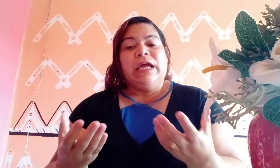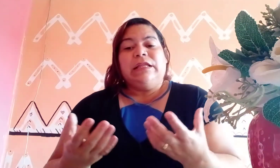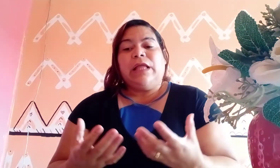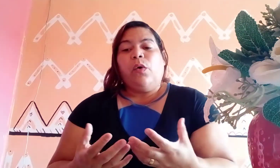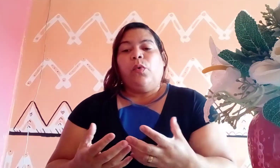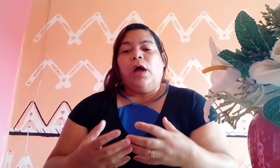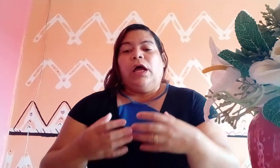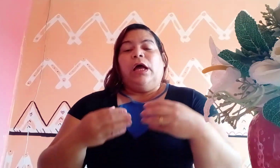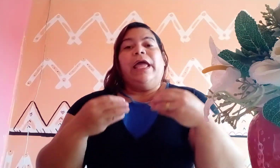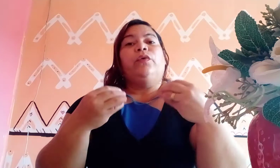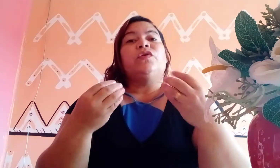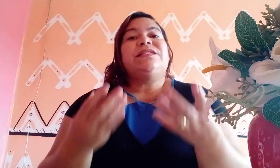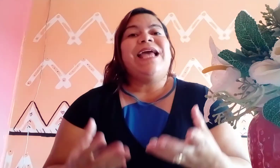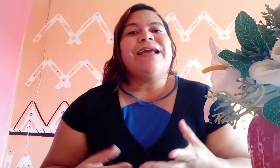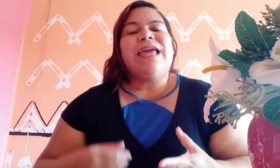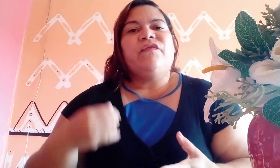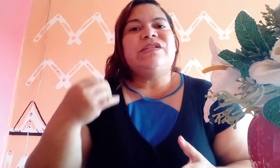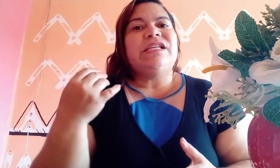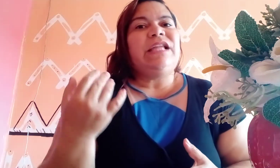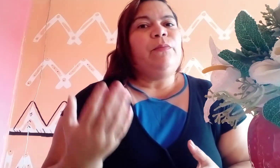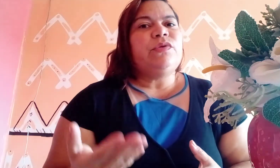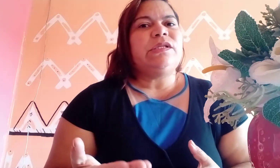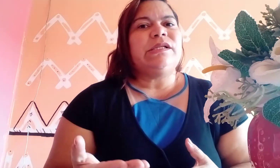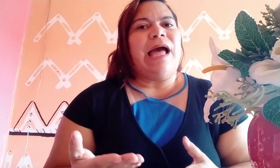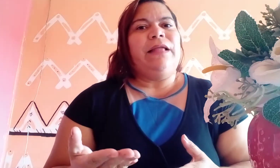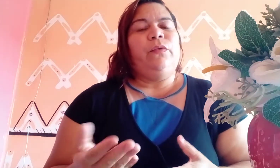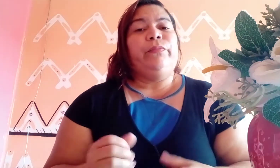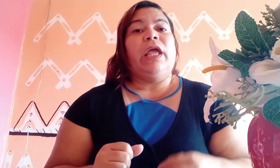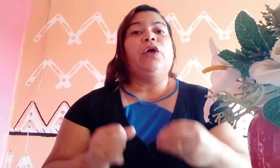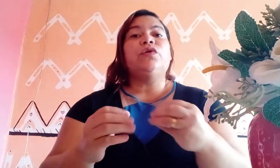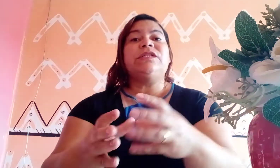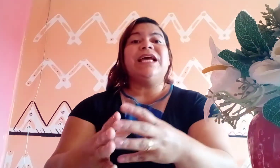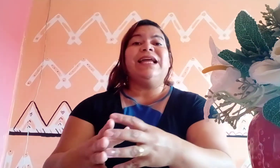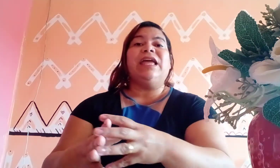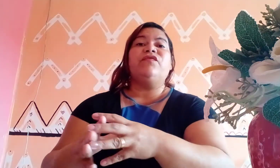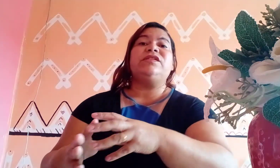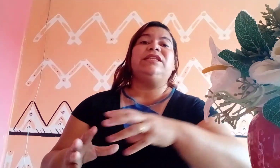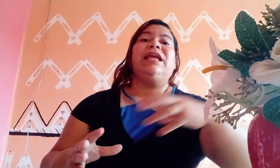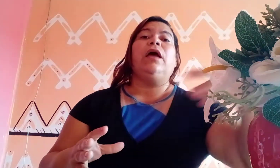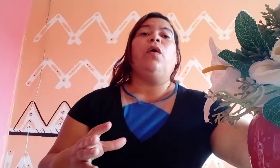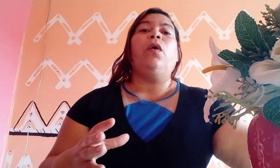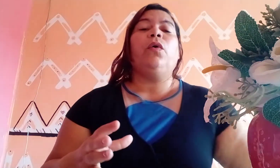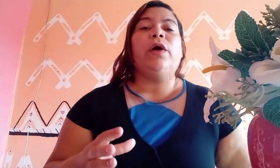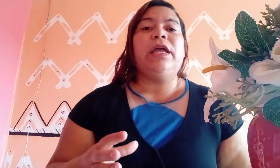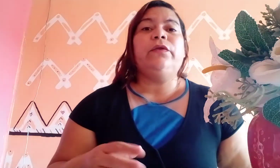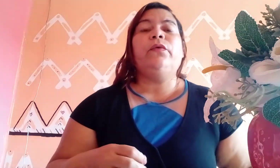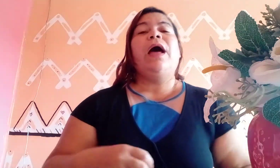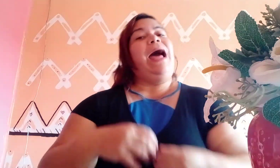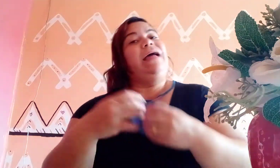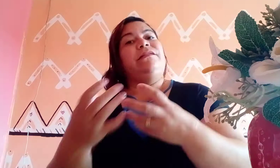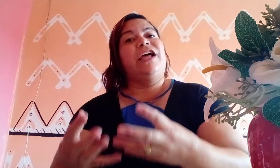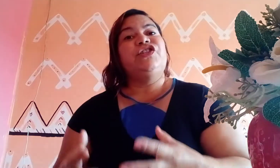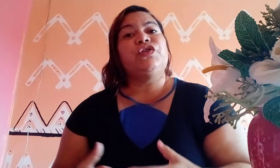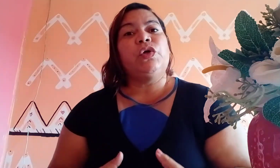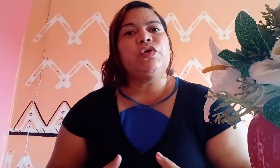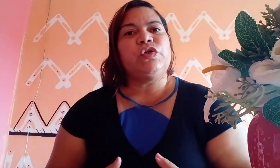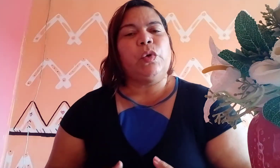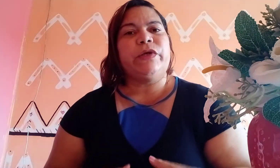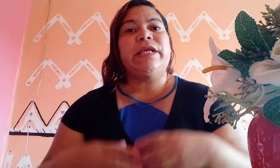Então, eu não sei a quem você tem buscado, eu não sei a quem você tem ocorrido atrás de soluções,